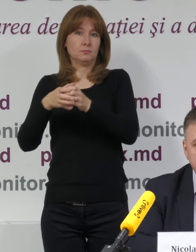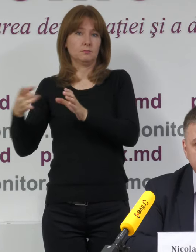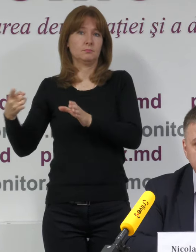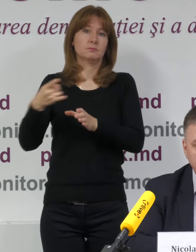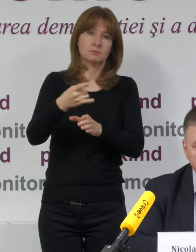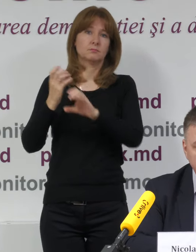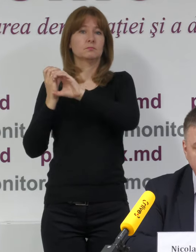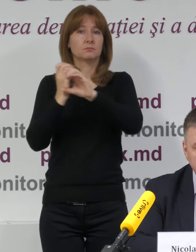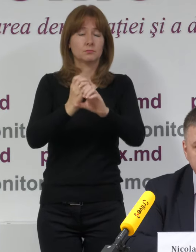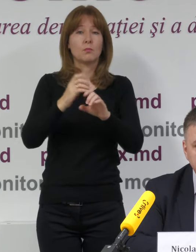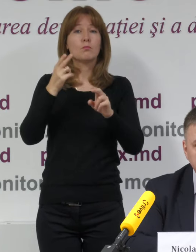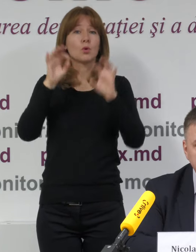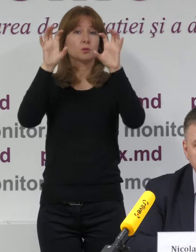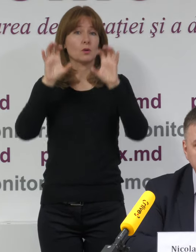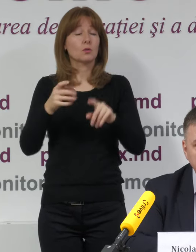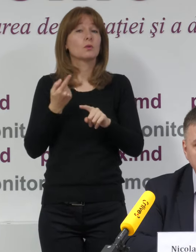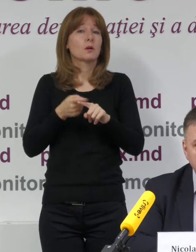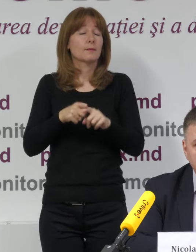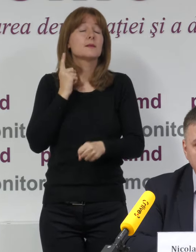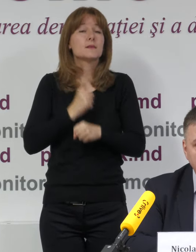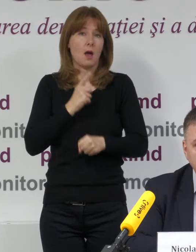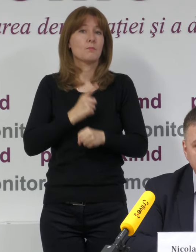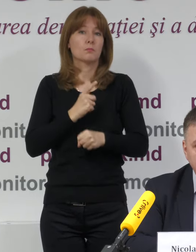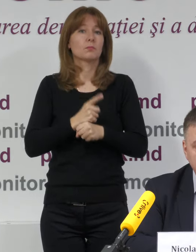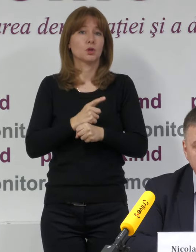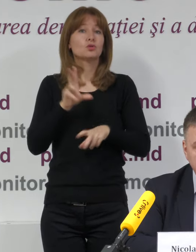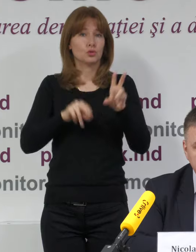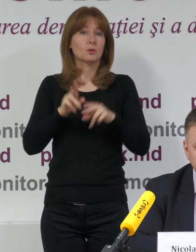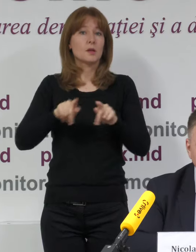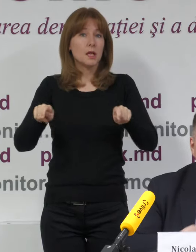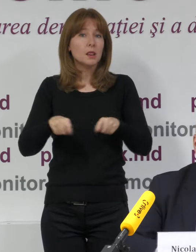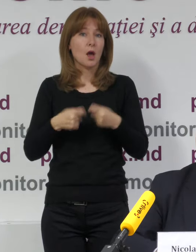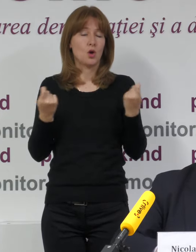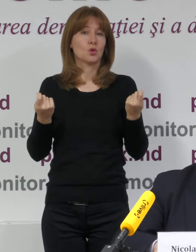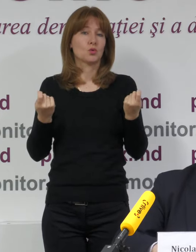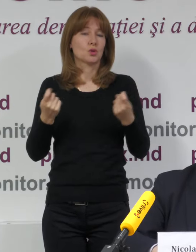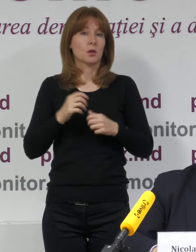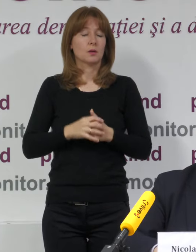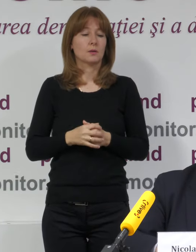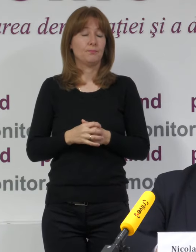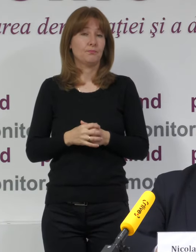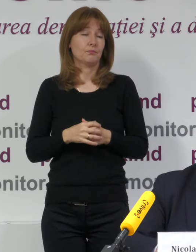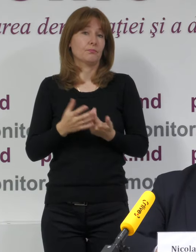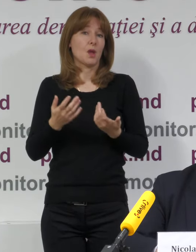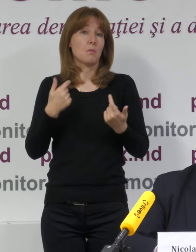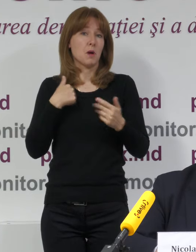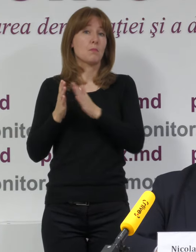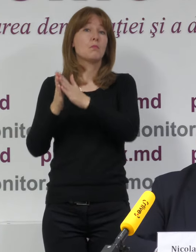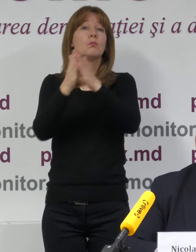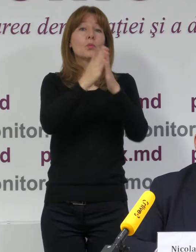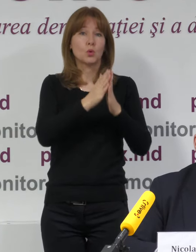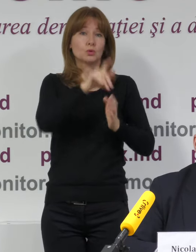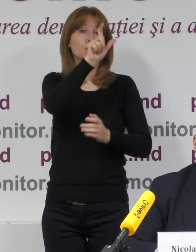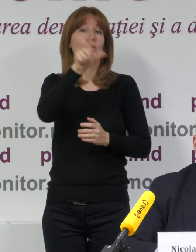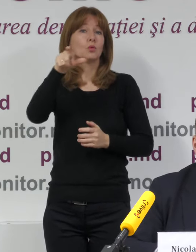este interzis de cadrul legal, deci este o încălcare, respectiv chemăm toți cei